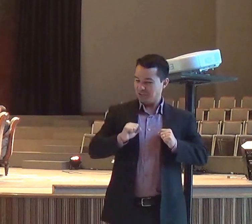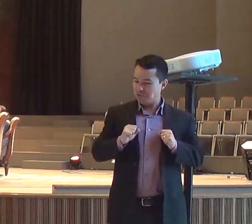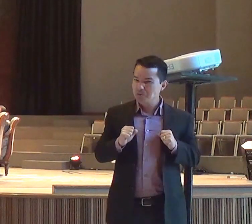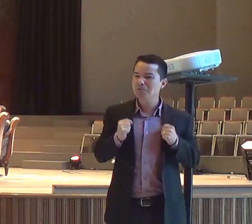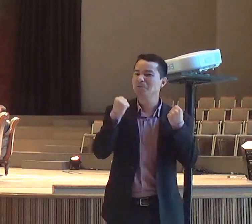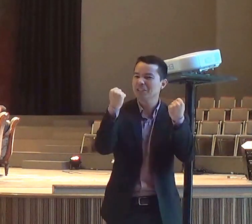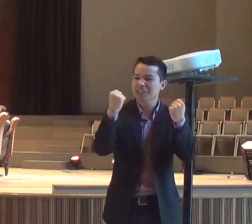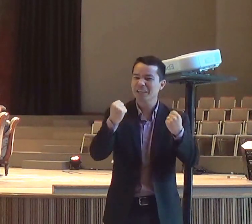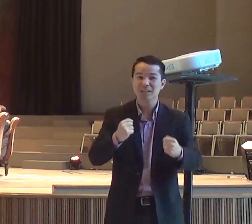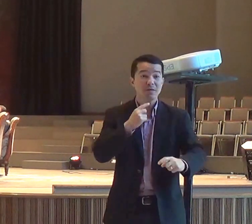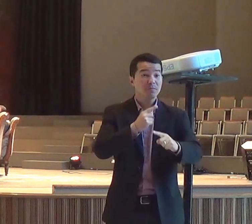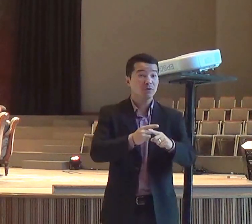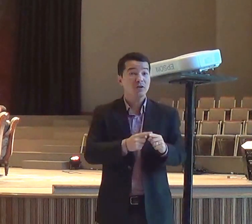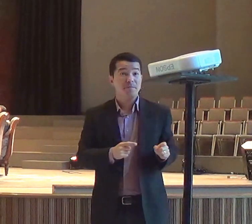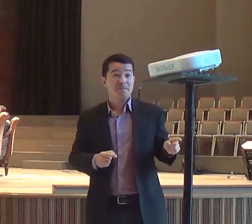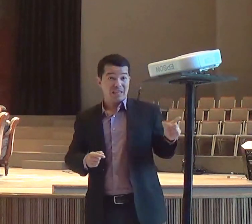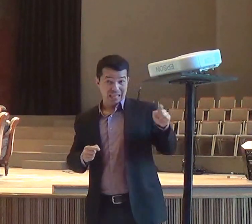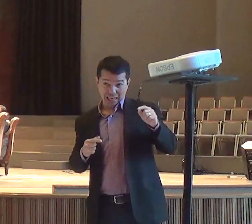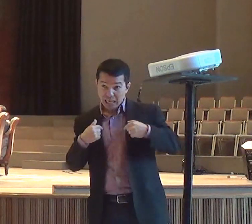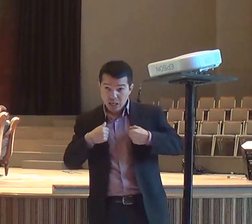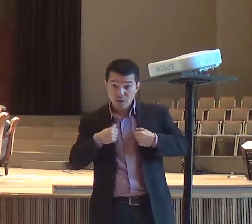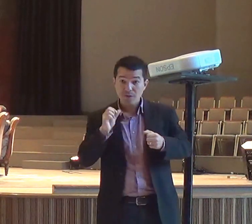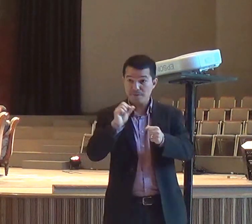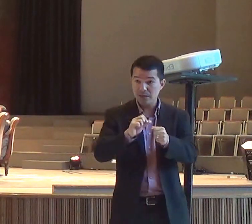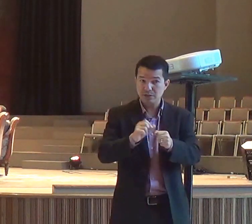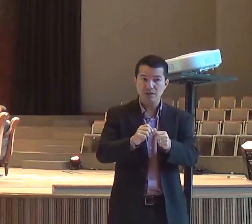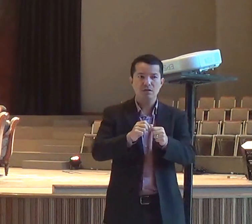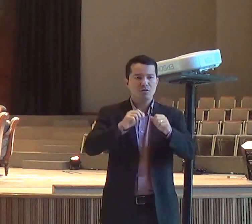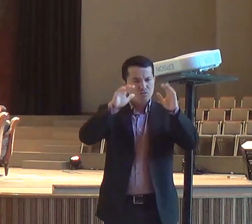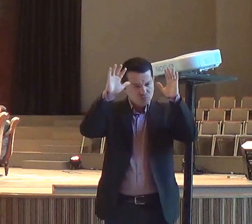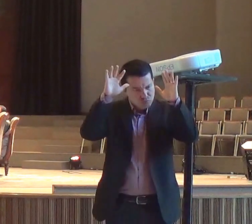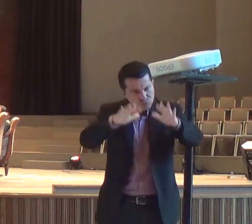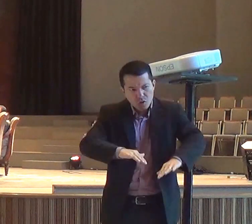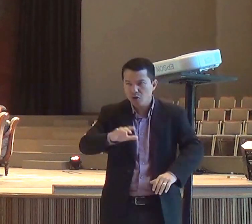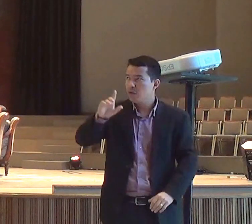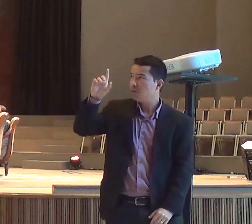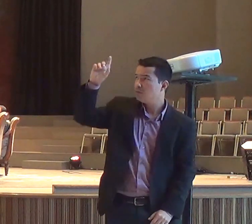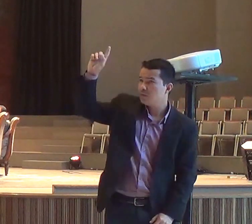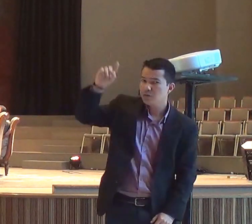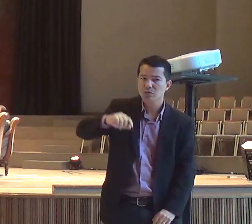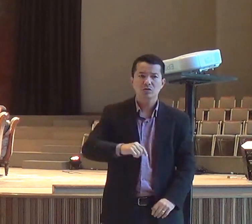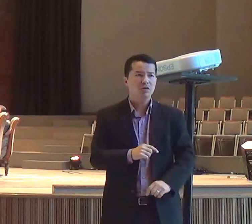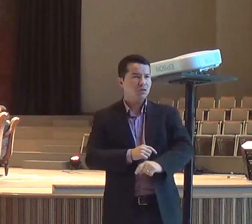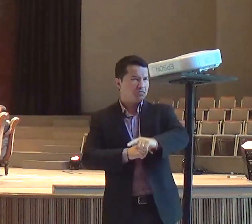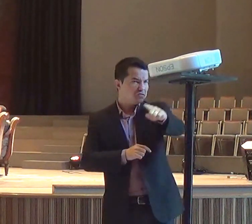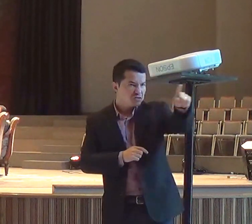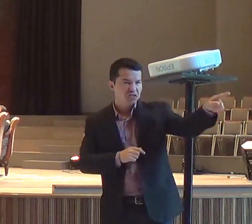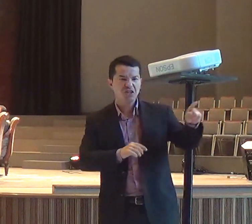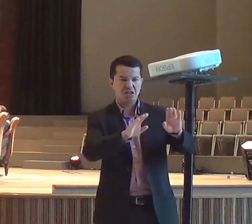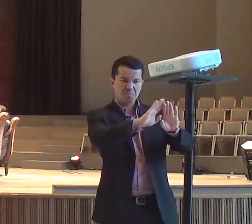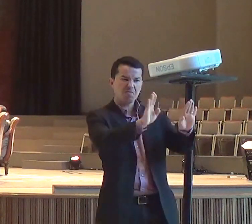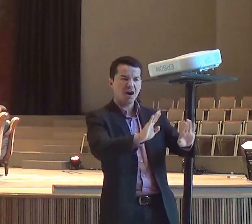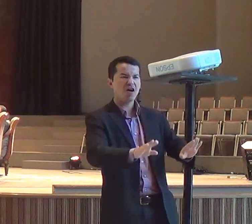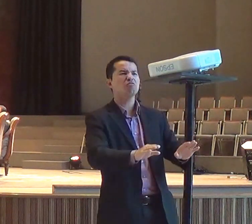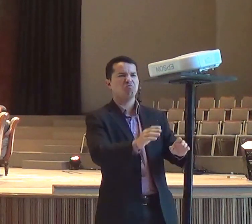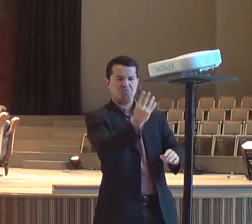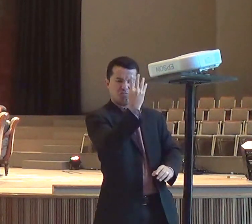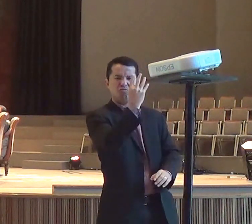fazer o culto deles, do jeito que eles quiserem, e eu vou orar ao Senhor, e o Deus verdadeiro,